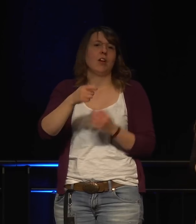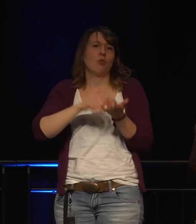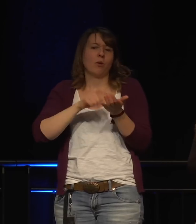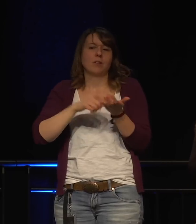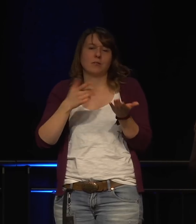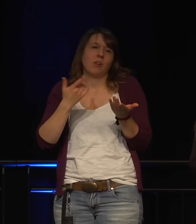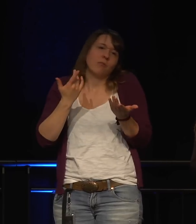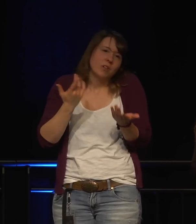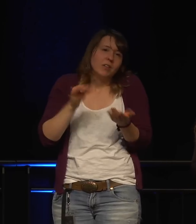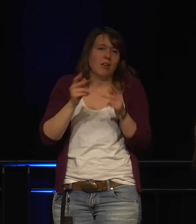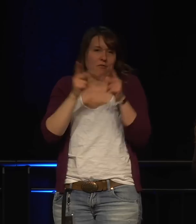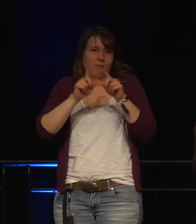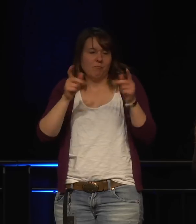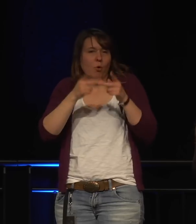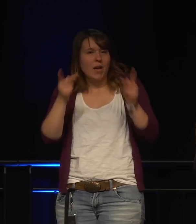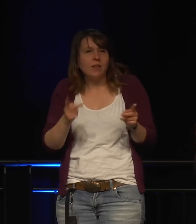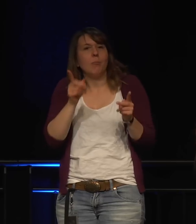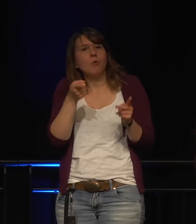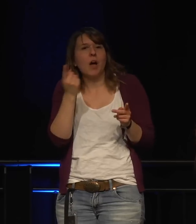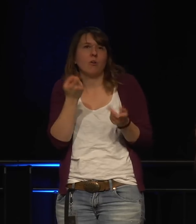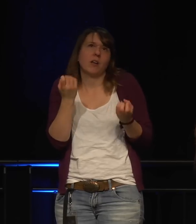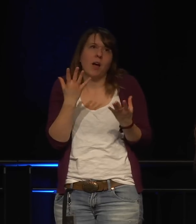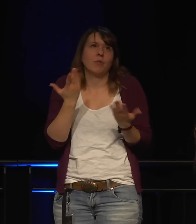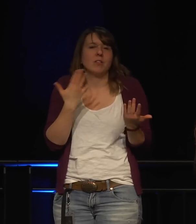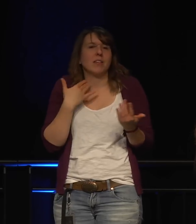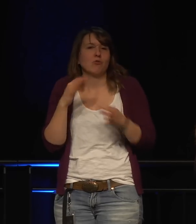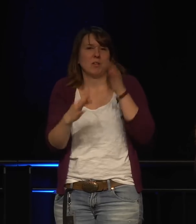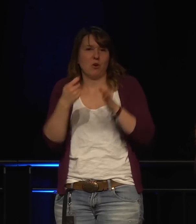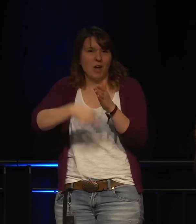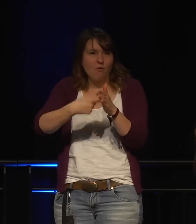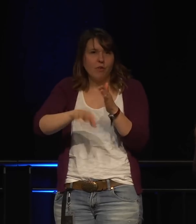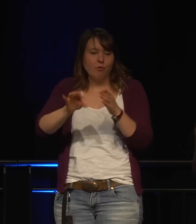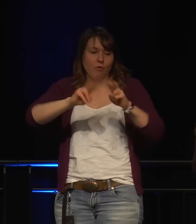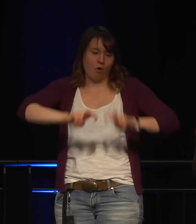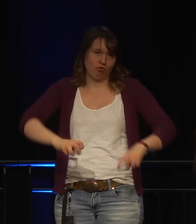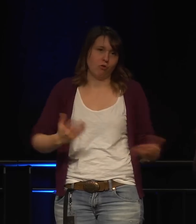und damit gehen sie und kaufen sie ihre Objekte, um ihre Research-Tellen zu machen.